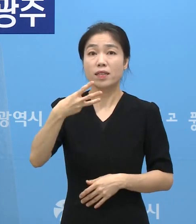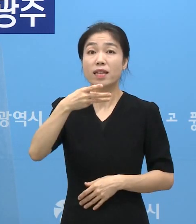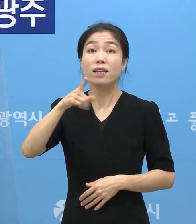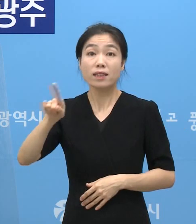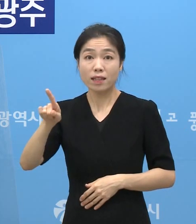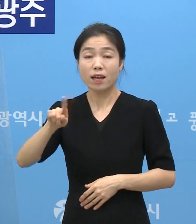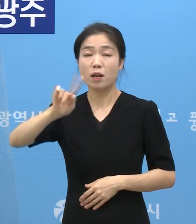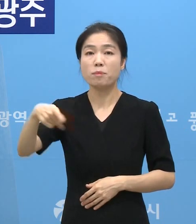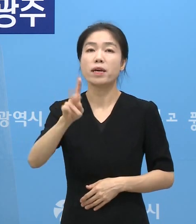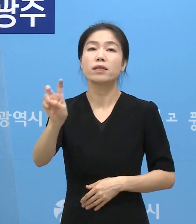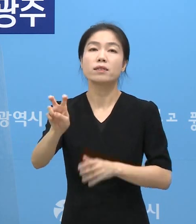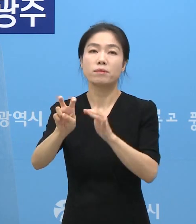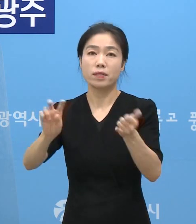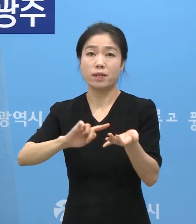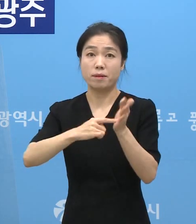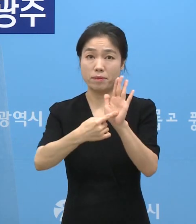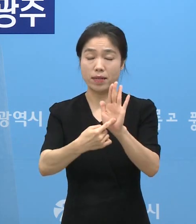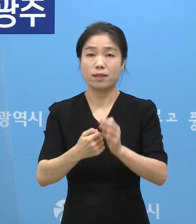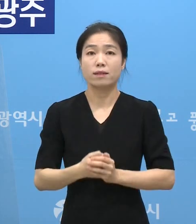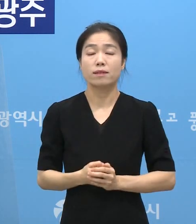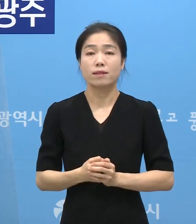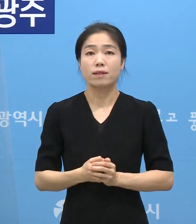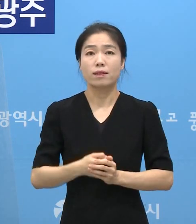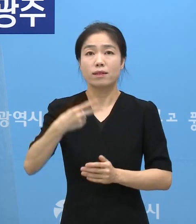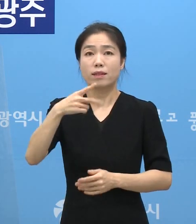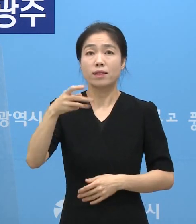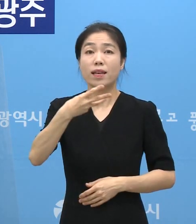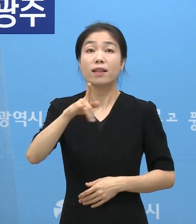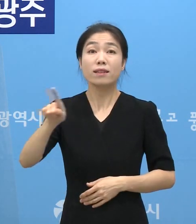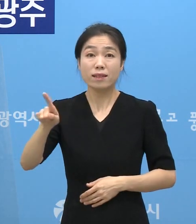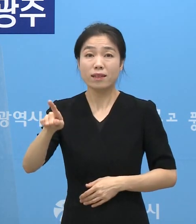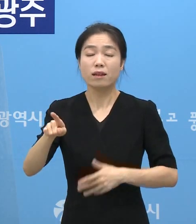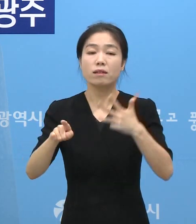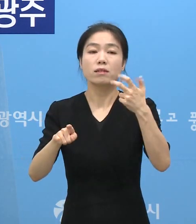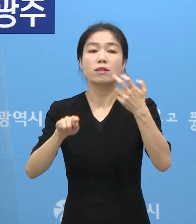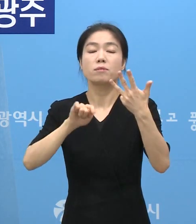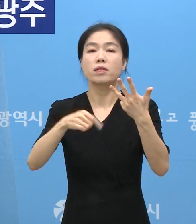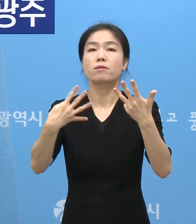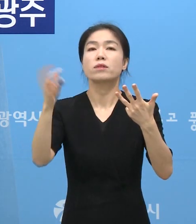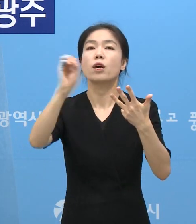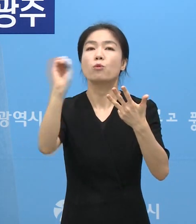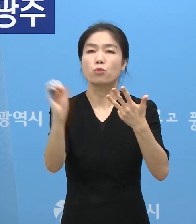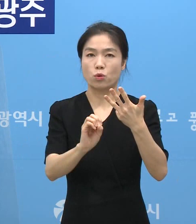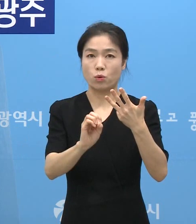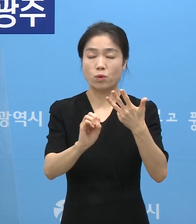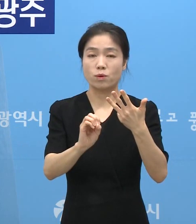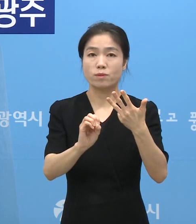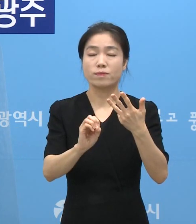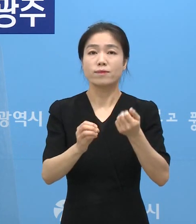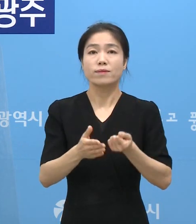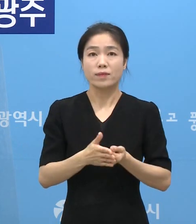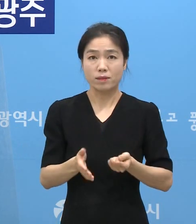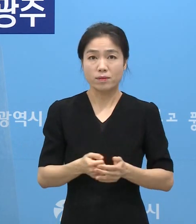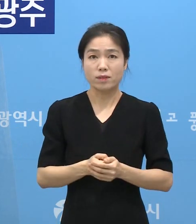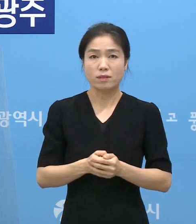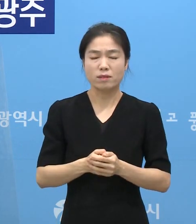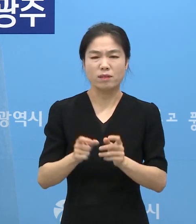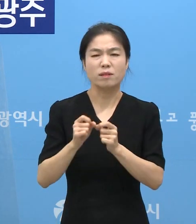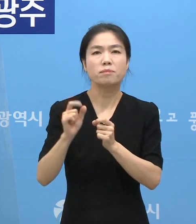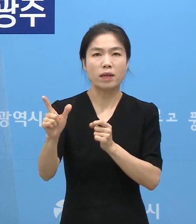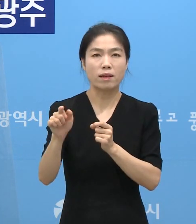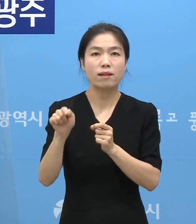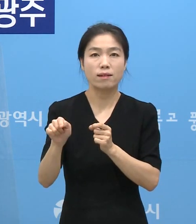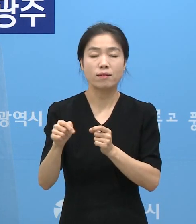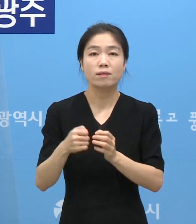120명으로 나타나 델타 변이가 78.4%를 차지함으로써 주정을 이루고